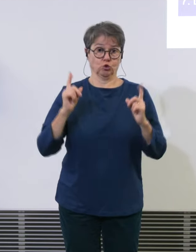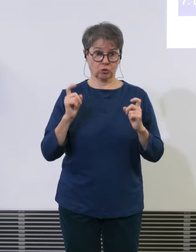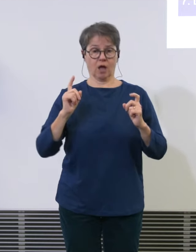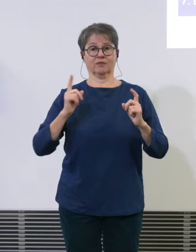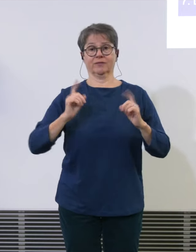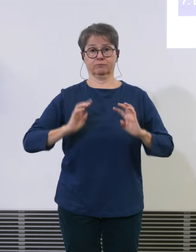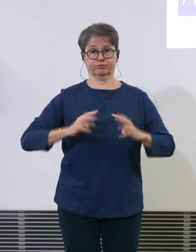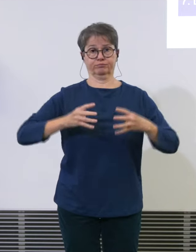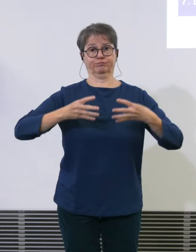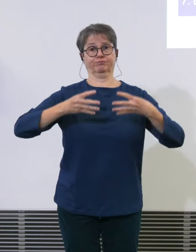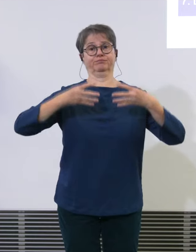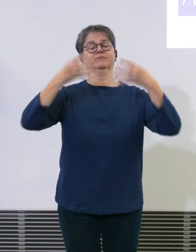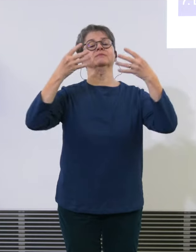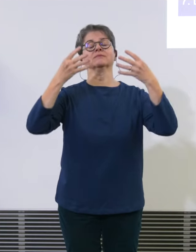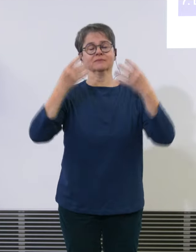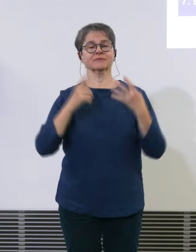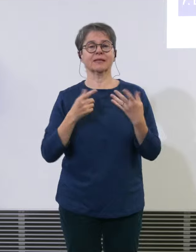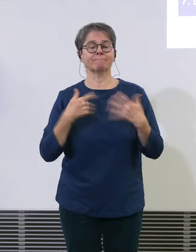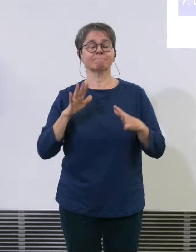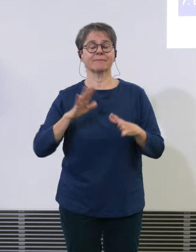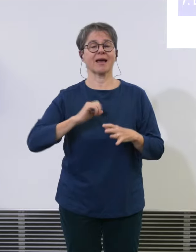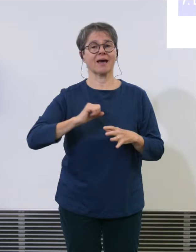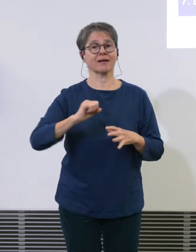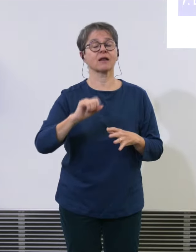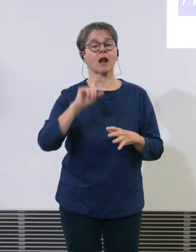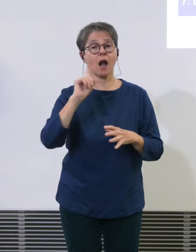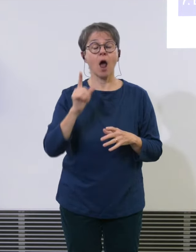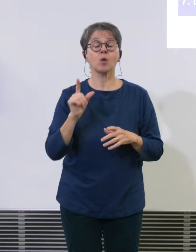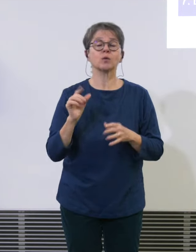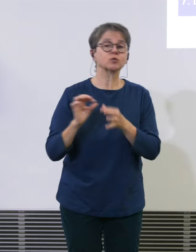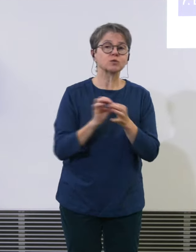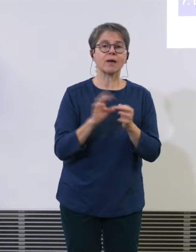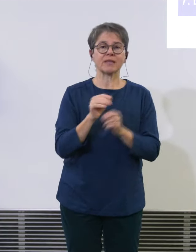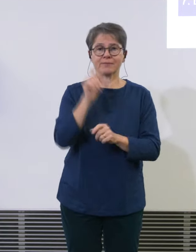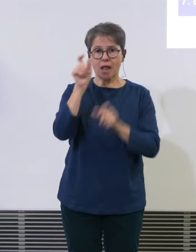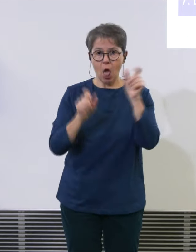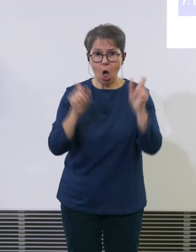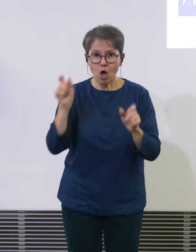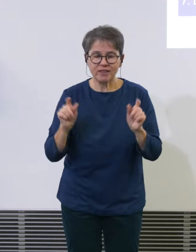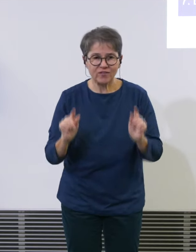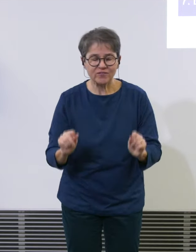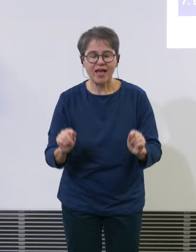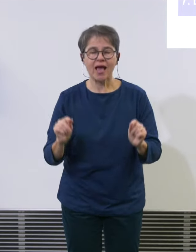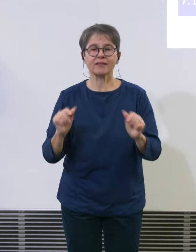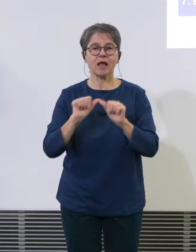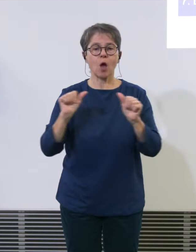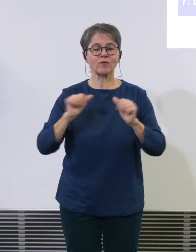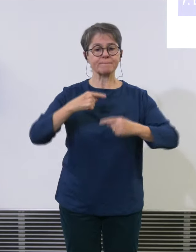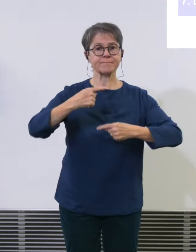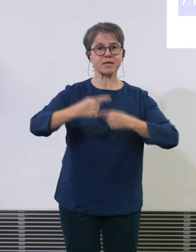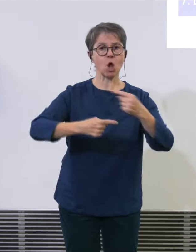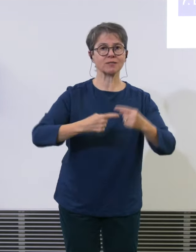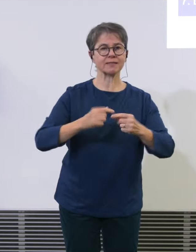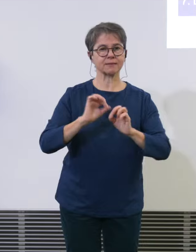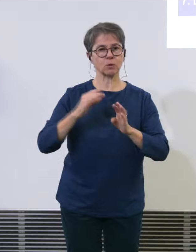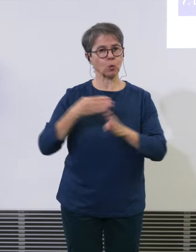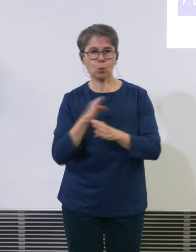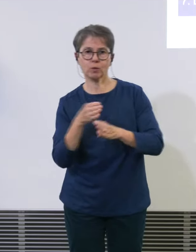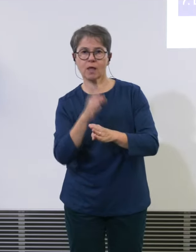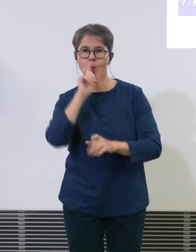zu wenige Leute hat sondern auch wie eingeschliffen ist das ganze System wie gut laufen die Prozesse wie gut und wie erfahren sind auch die Leute die arbeiten